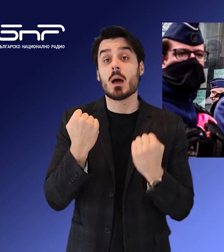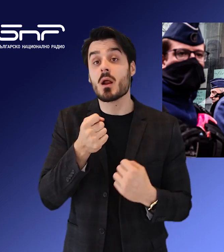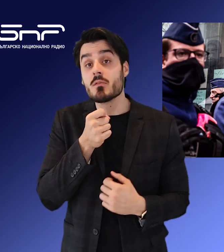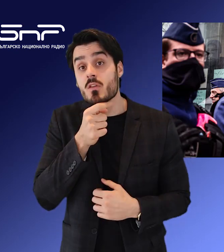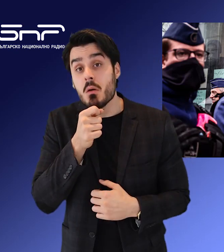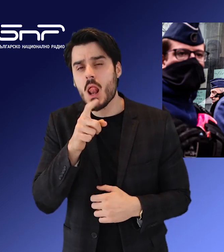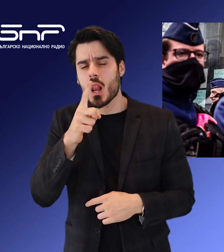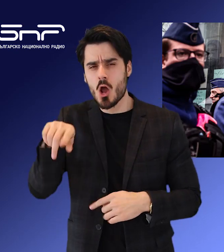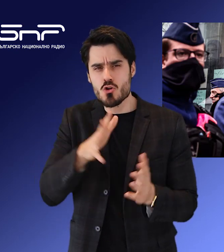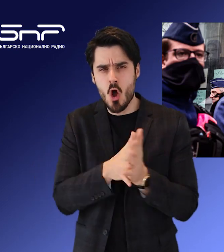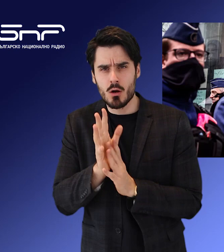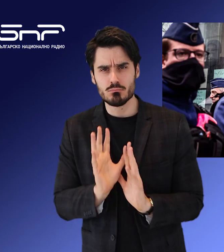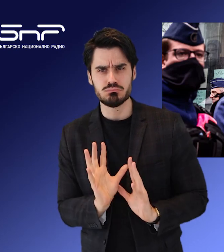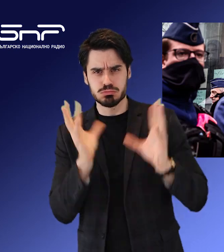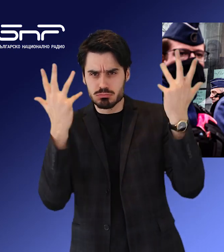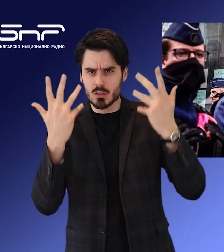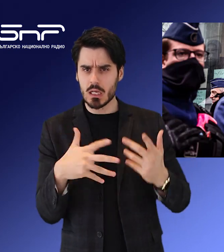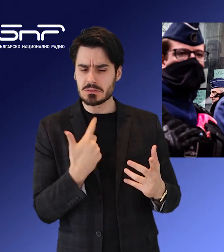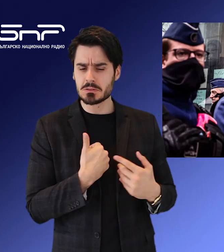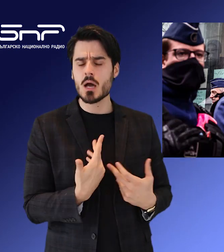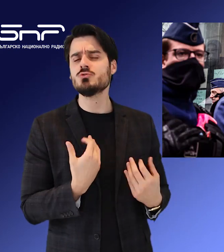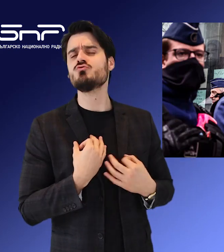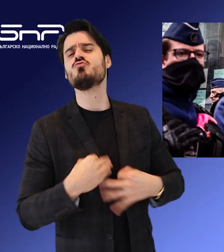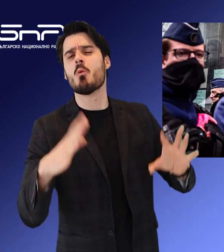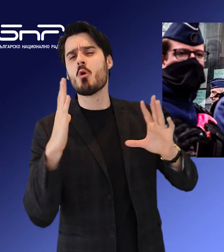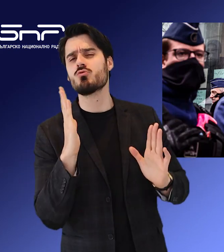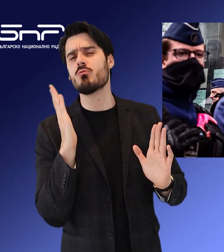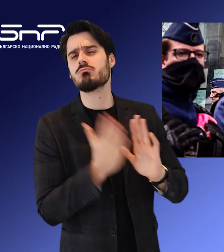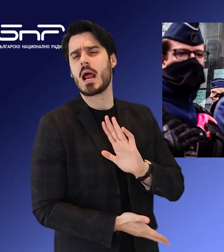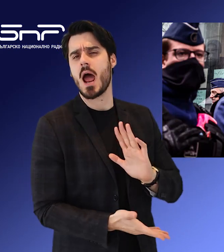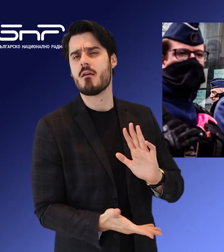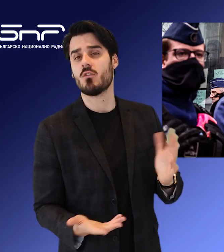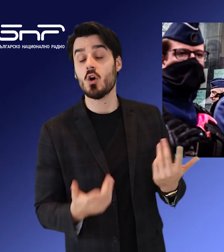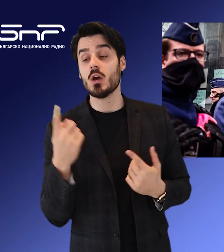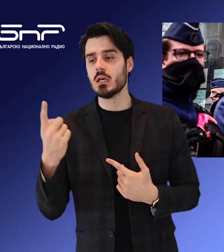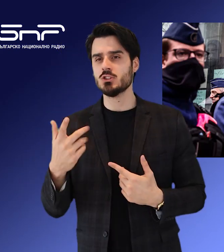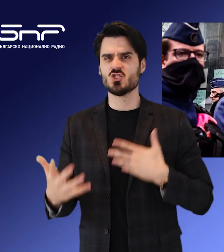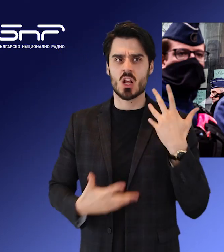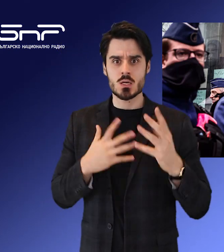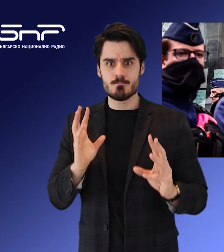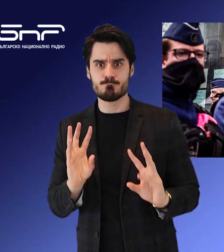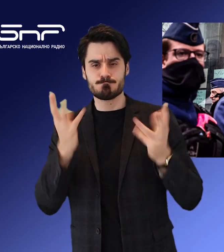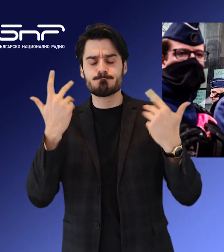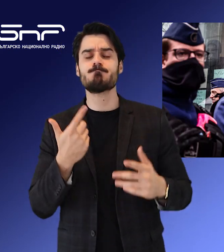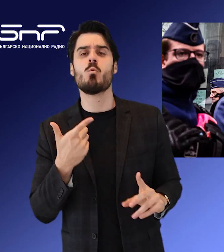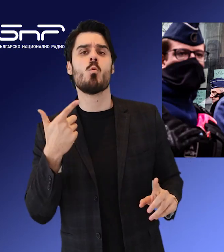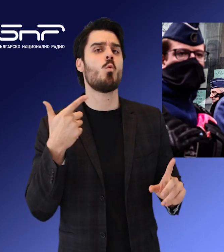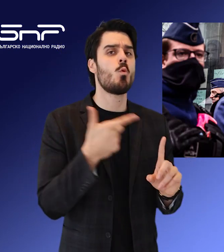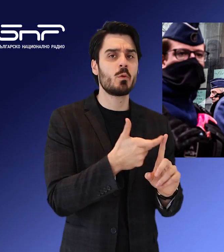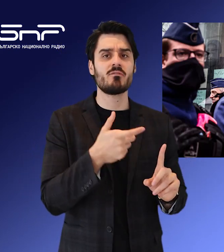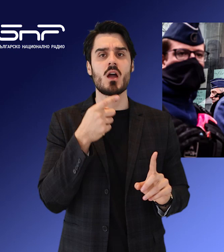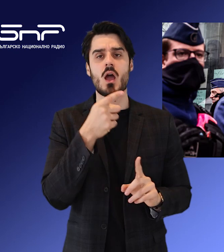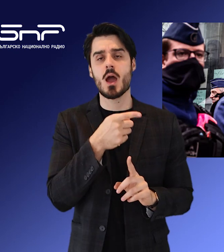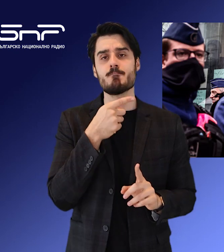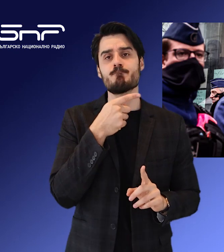прокуратура потвърди, че мрежата в Антверпен не е възнамерявала да ликвидира кмета, който е известен и като фламандски